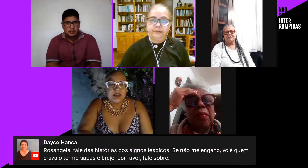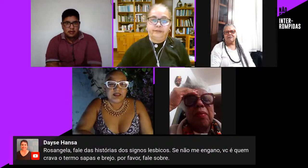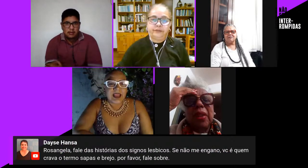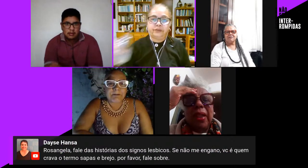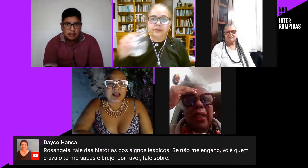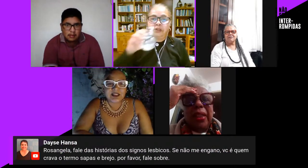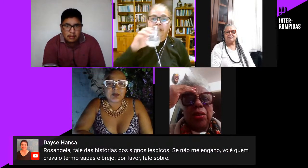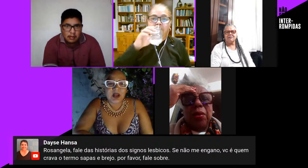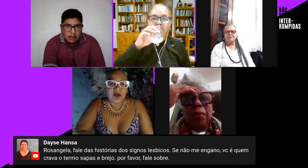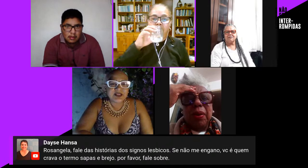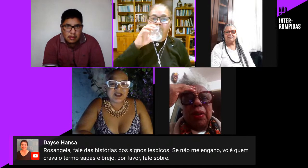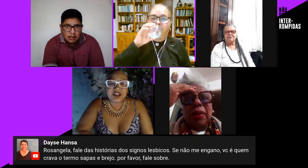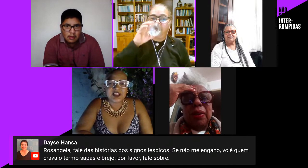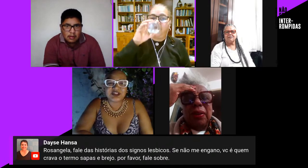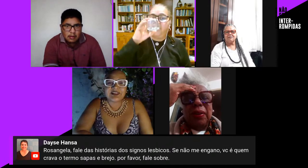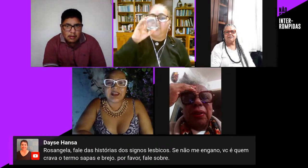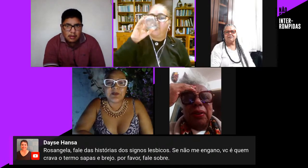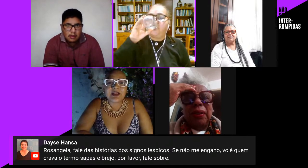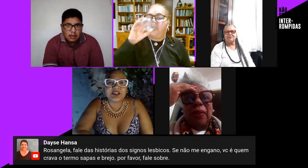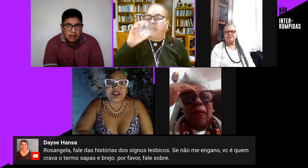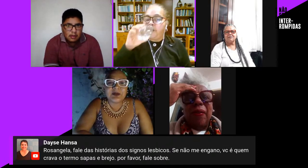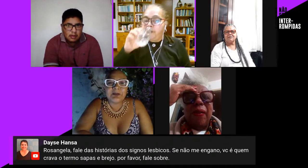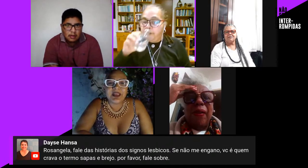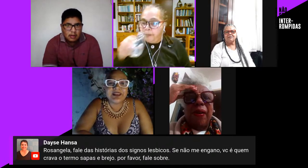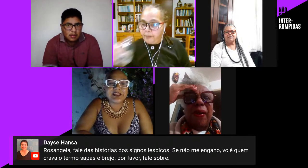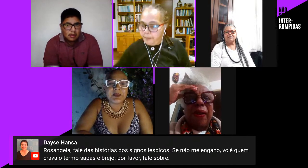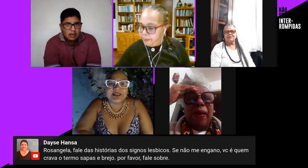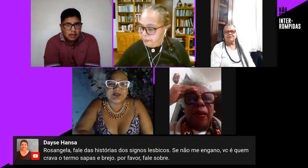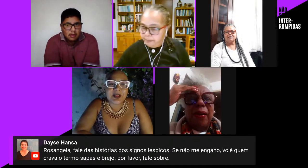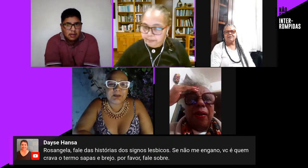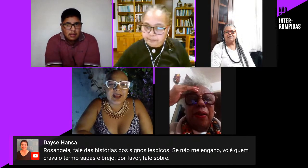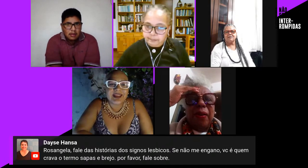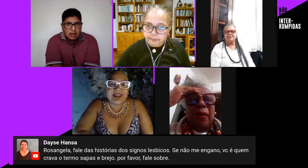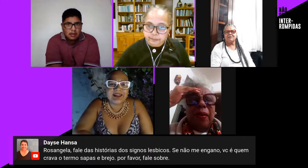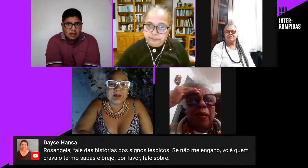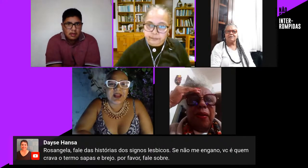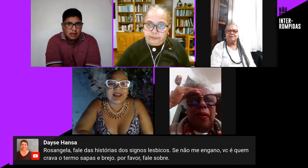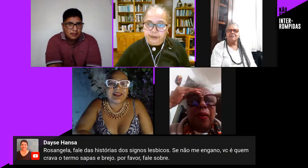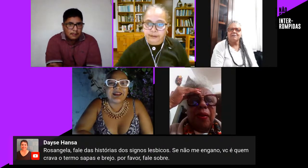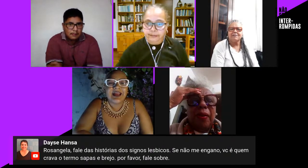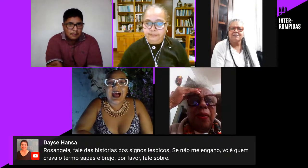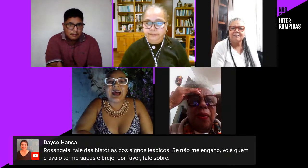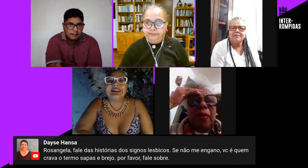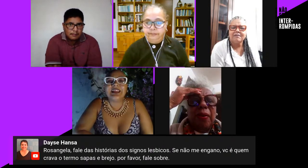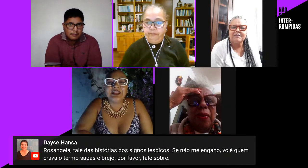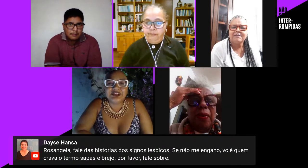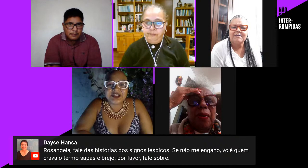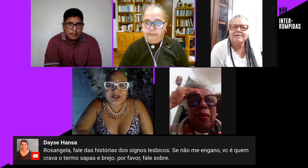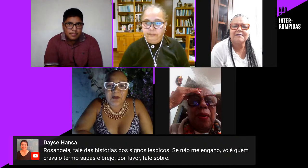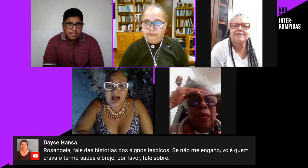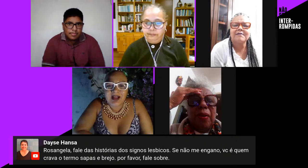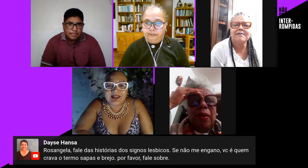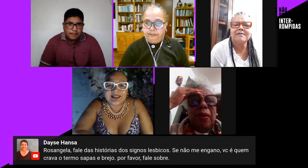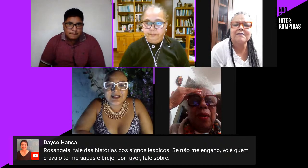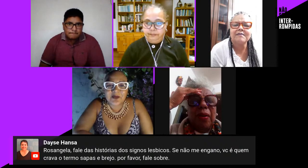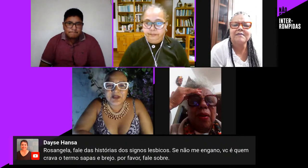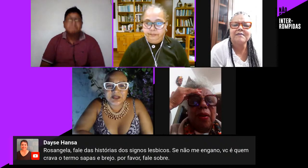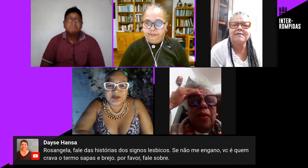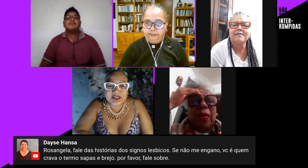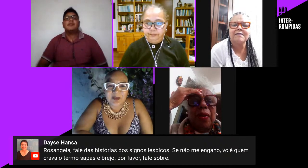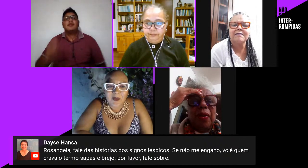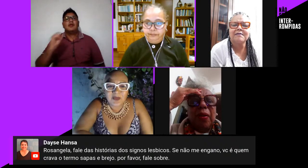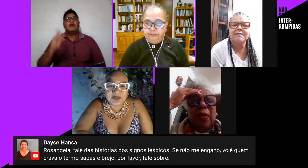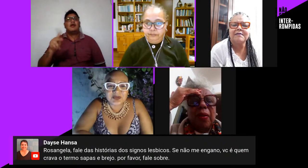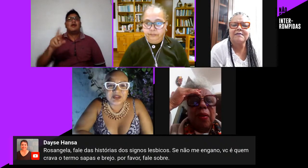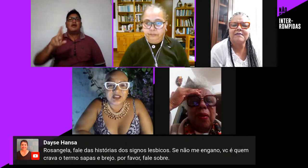e aí passando para Rosângela já tem uma questão bem específica para ela para ela além de somar nessa